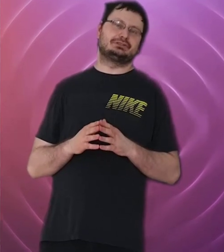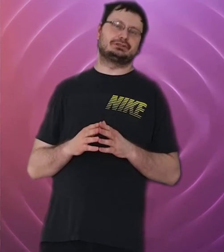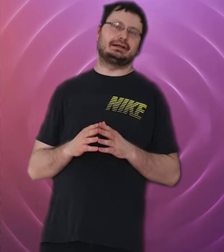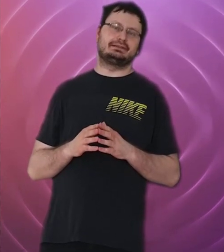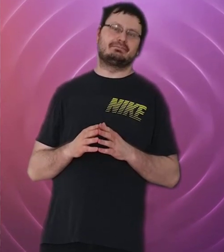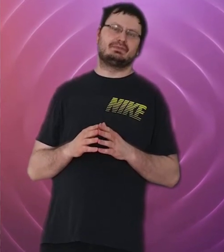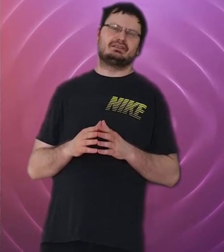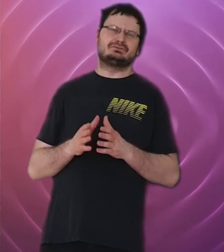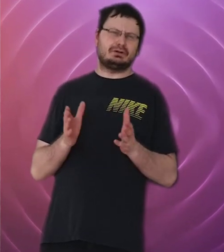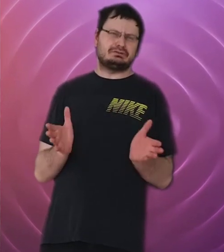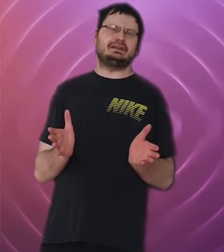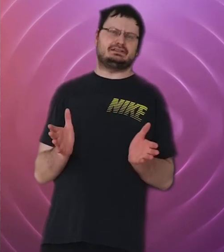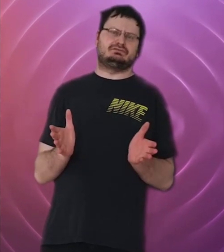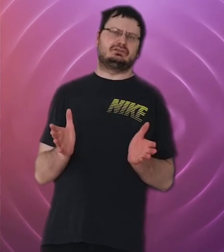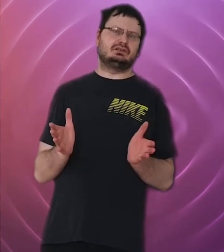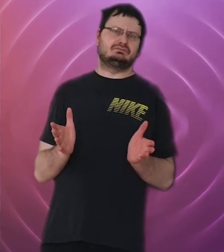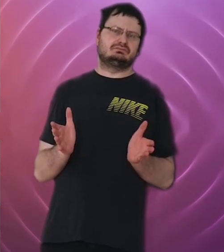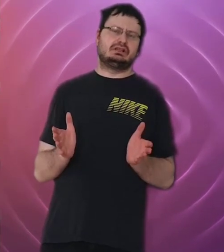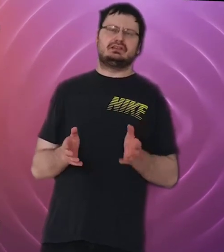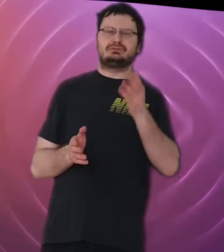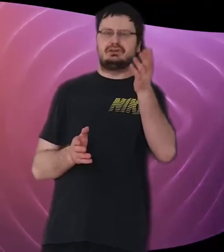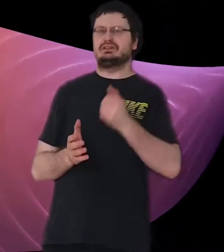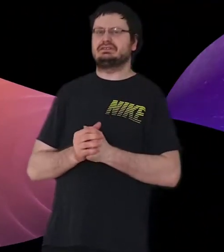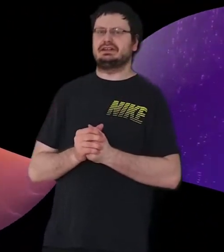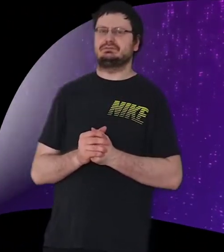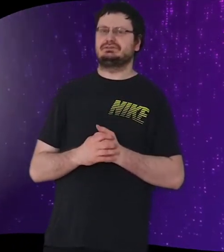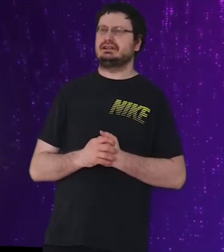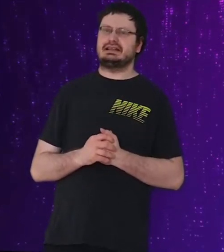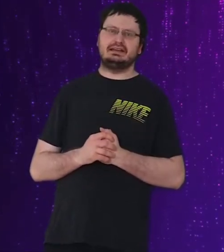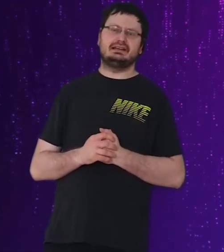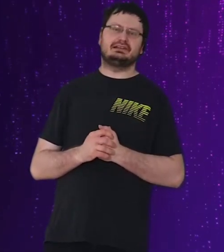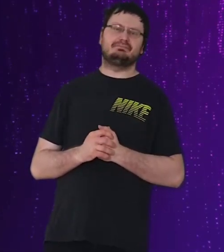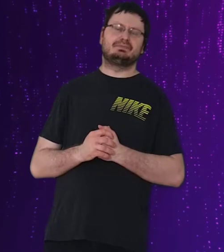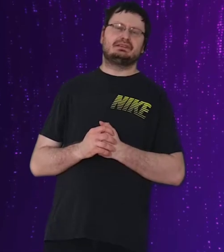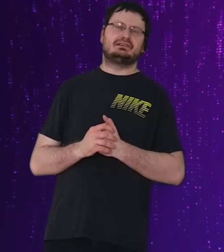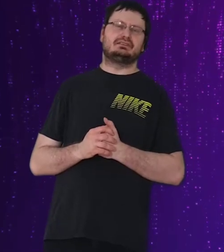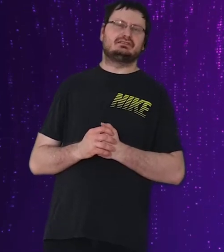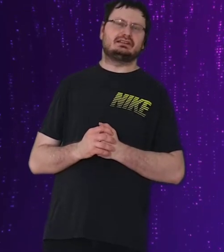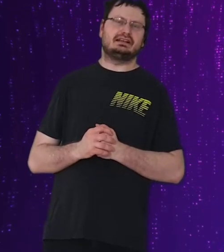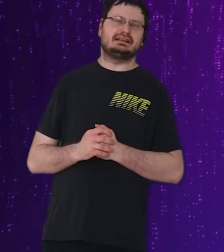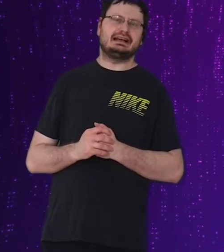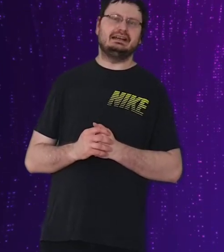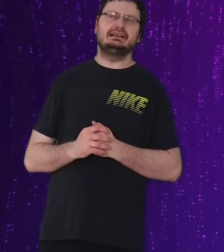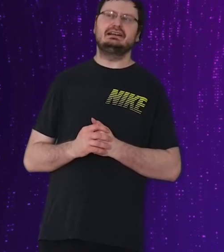geschnallt. Das wurde auch Zeit, oder? Das wurde eigentlich Zeit, man sagt, hey, keiner